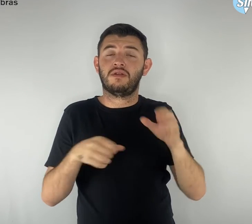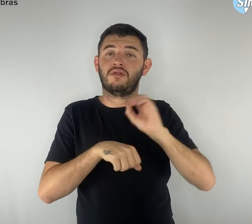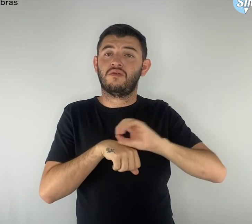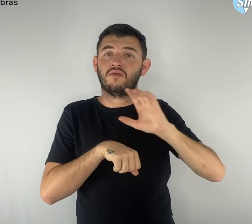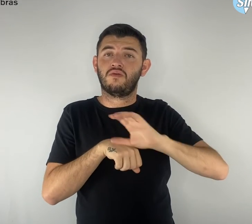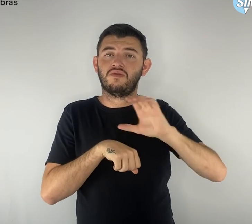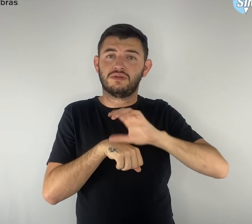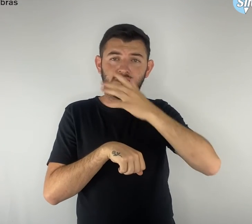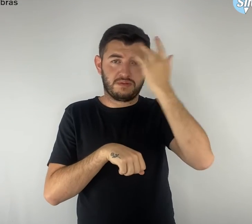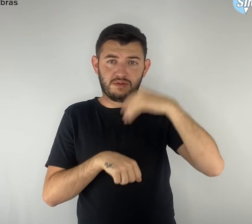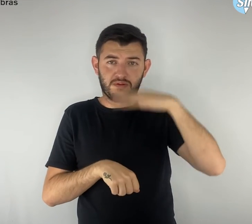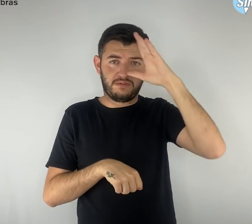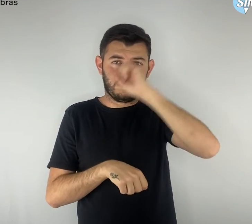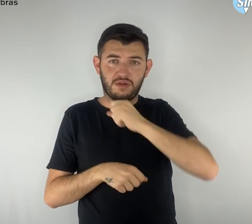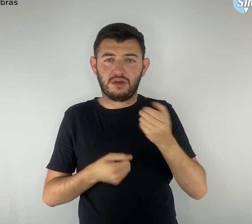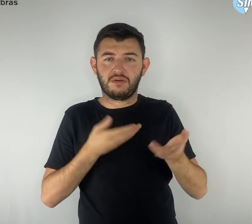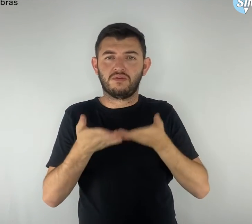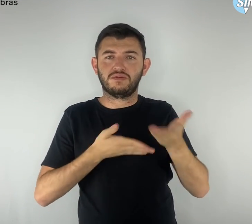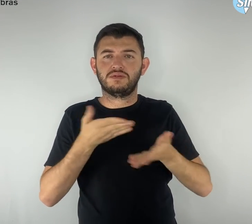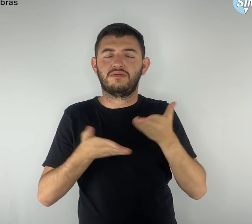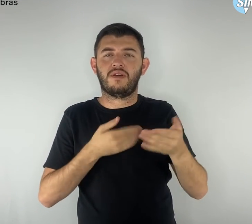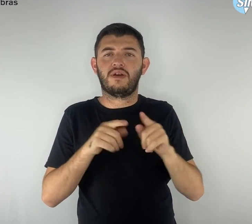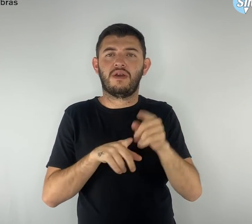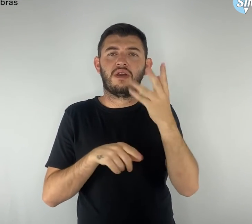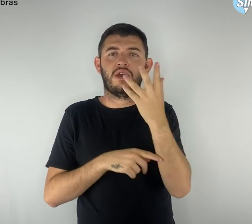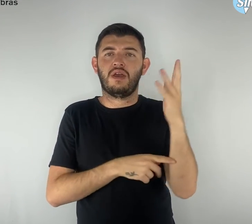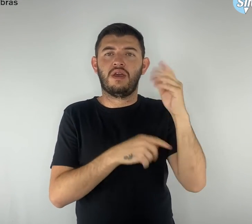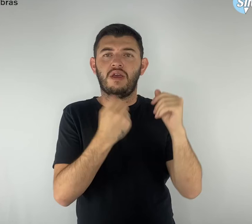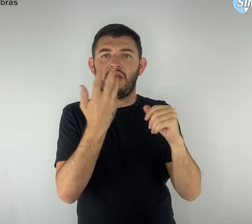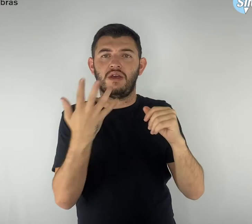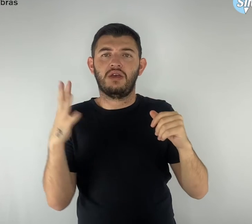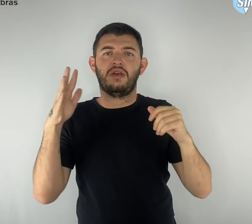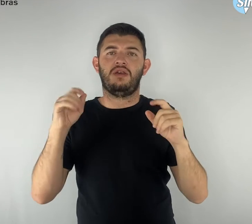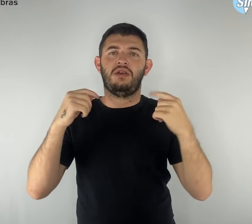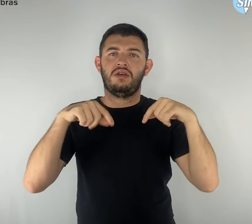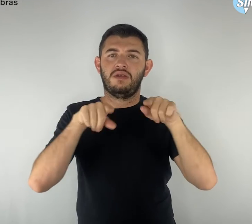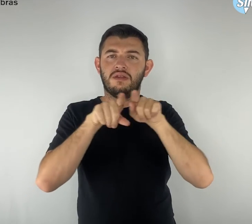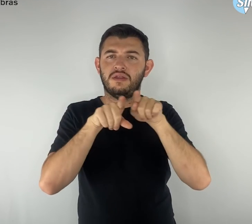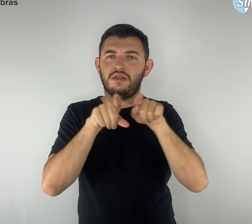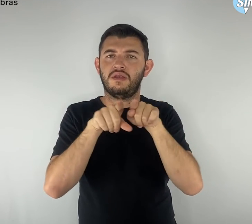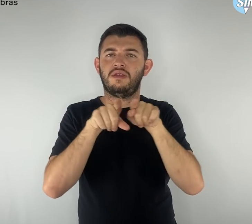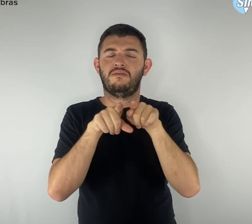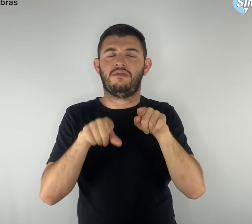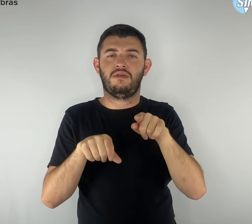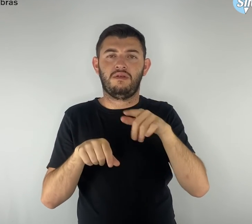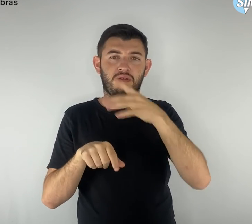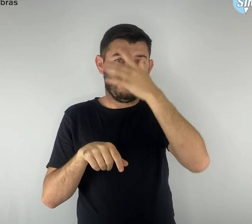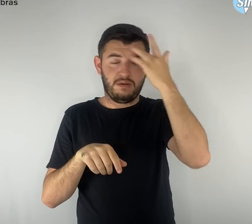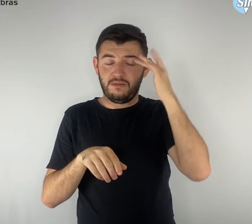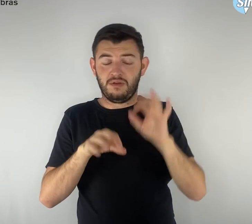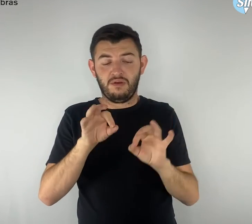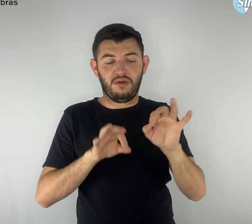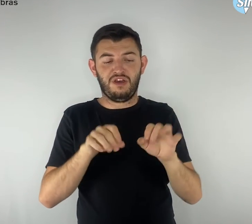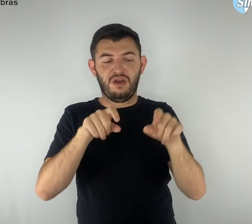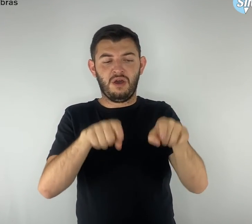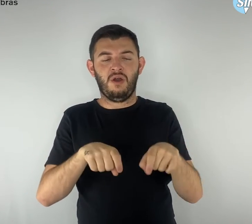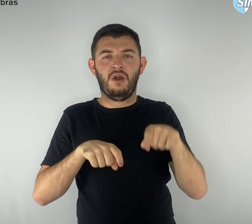hortaliças. E aí, para implantar a sua horta, a gente aborda algumas técnicas,